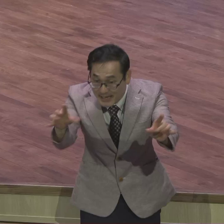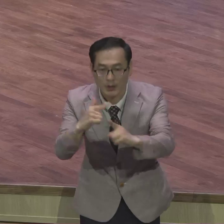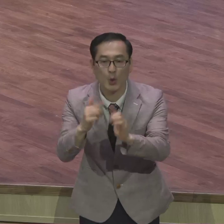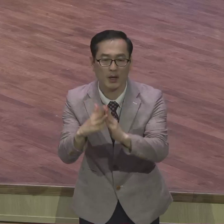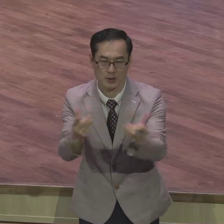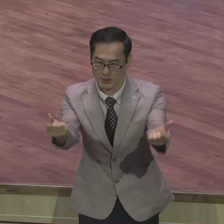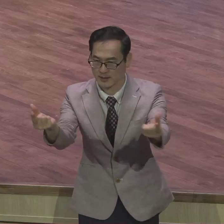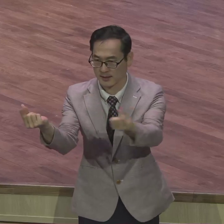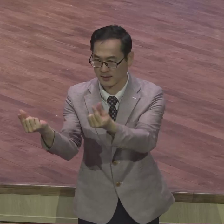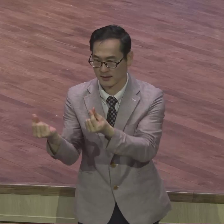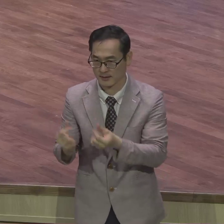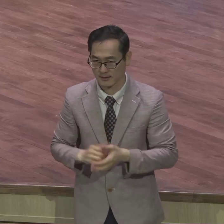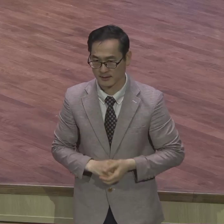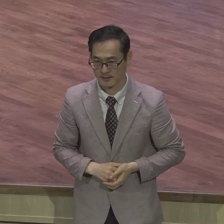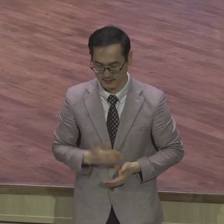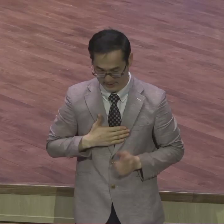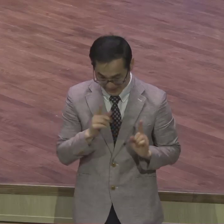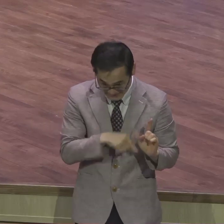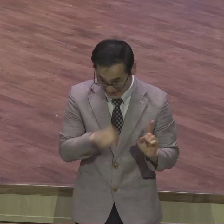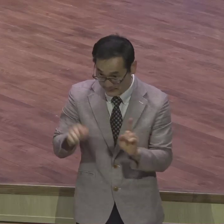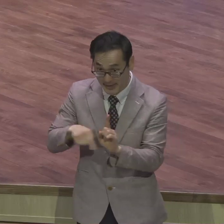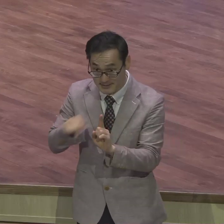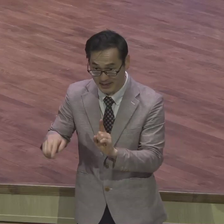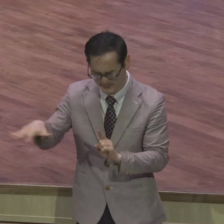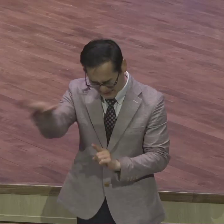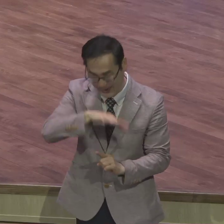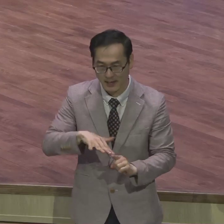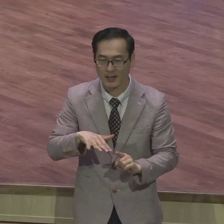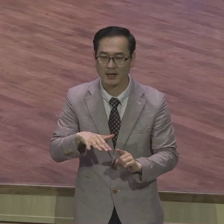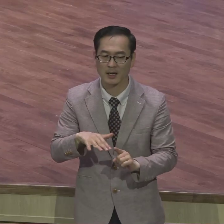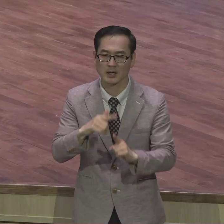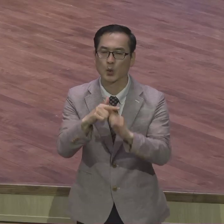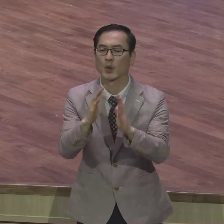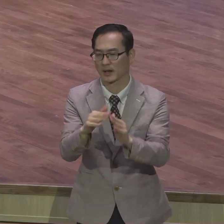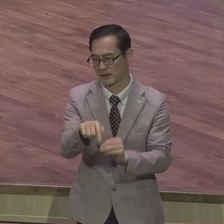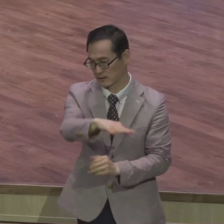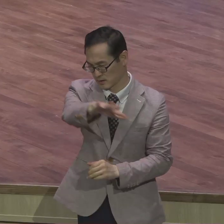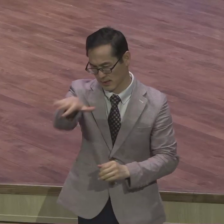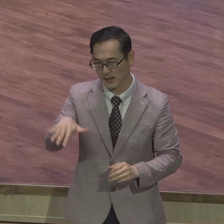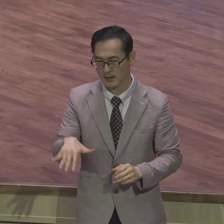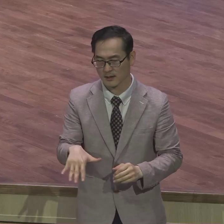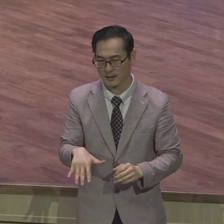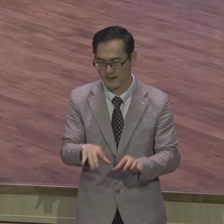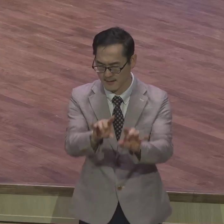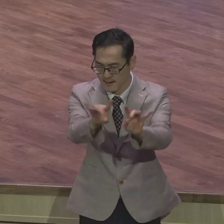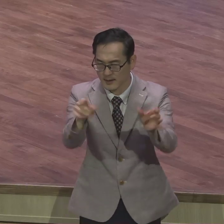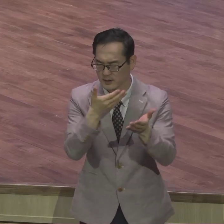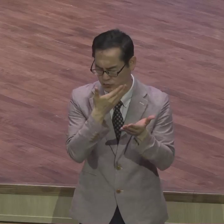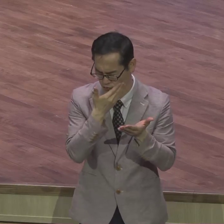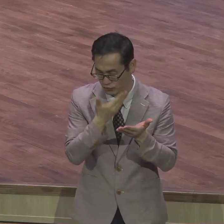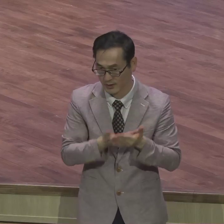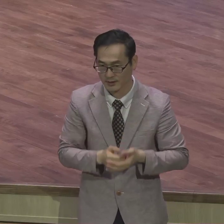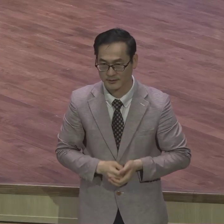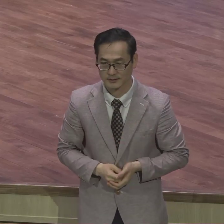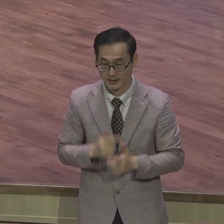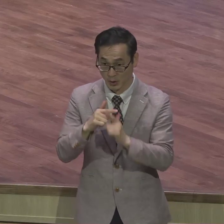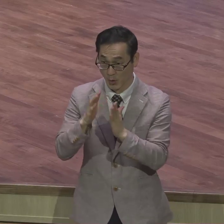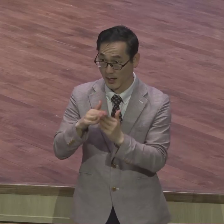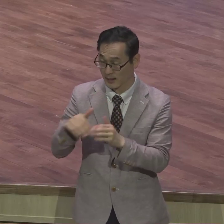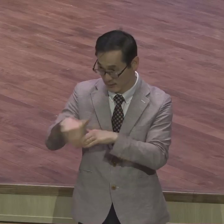여러분이 자신이 한 사람 한 사람이 얼마나 소중한지 몰라요 여러분 자신들이 교회를 오래 우리 교회를 오래 다니는 분들은 이게